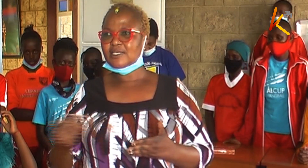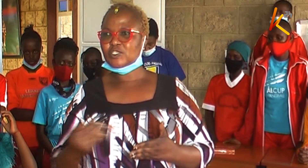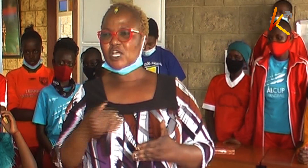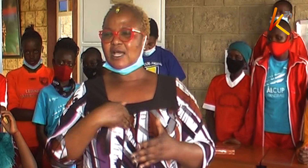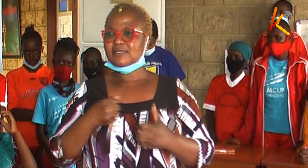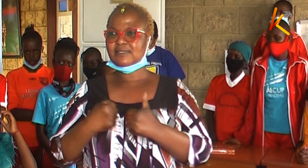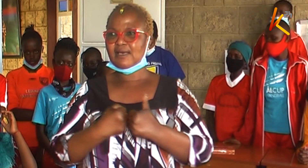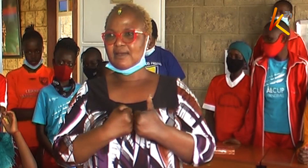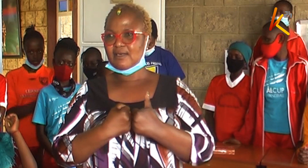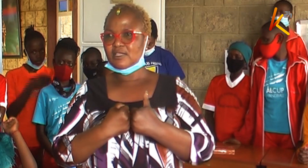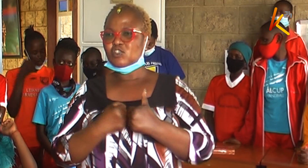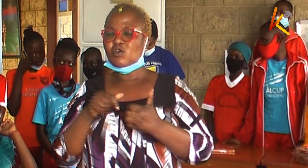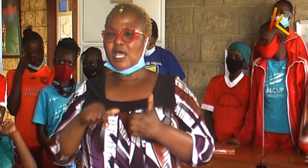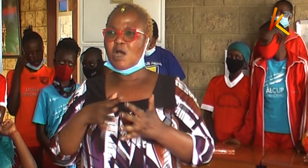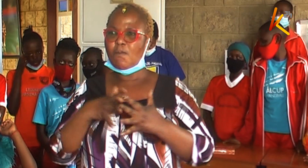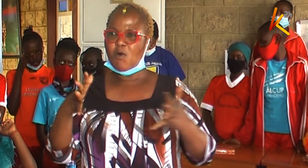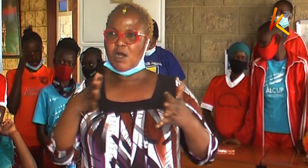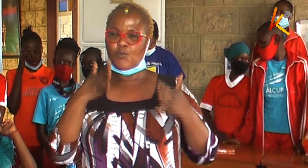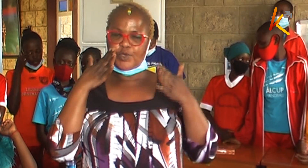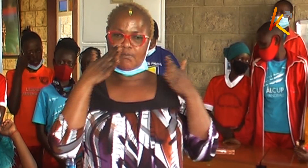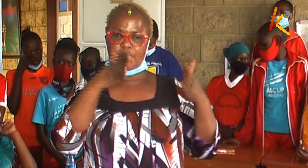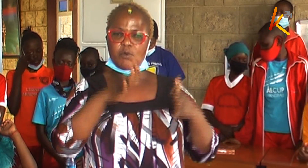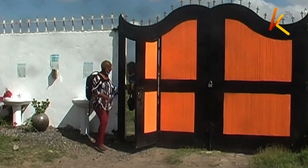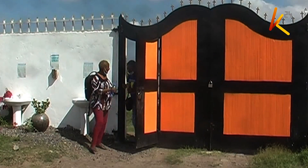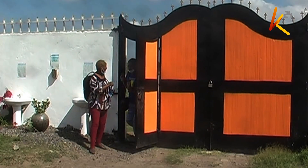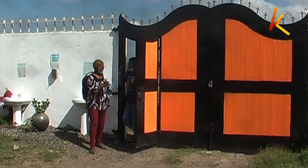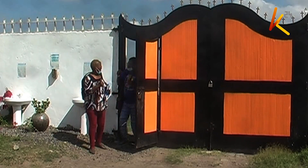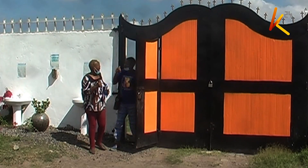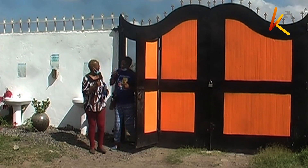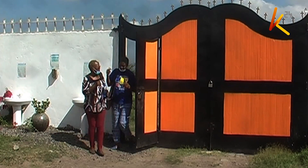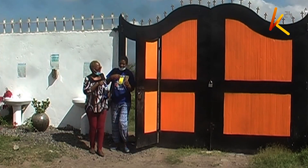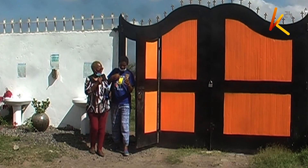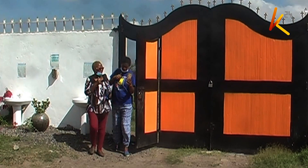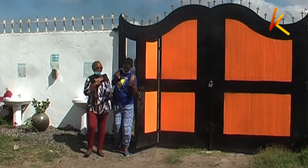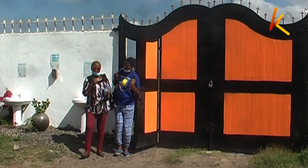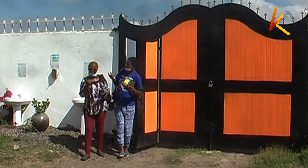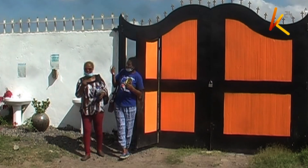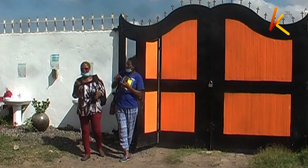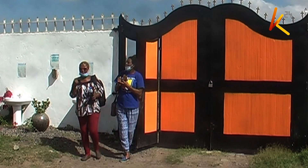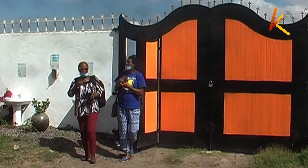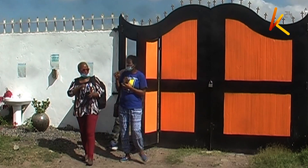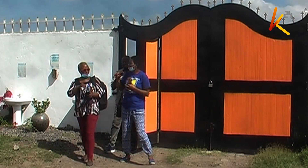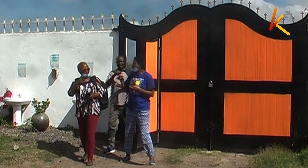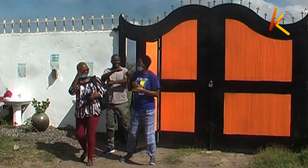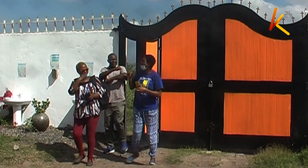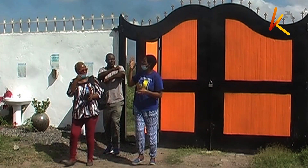then we talk to girls and teenagers. Wanafunzo shule za mahitaji maalu mziki wemo isinya kaunti ya kajado,